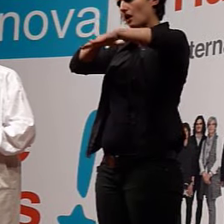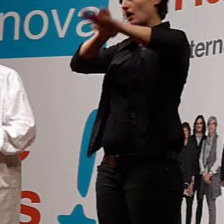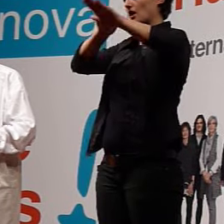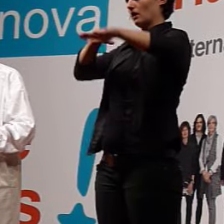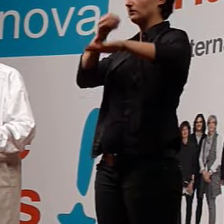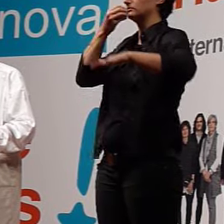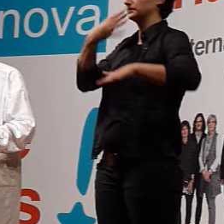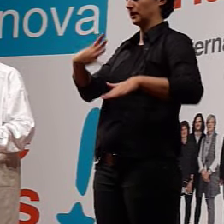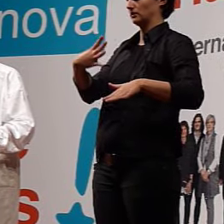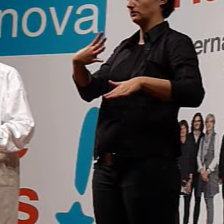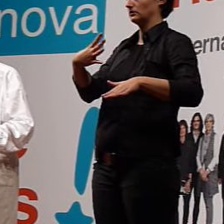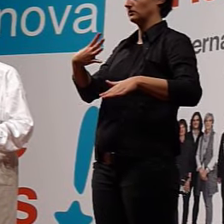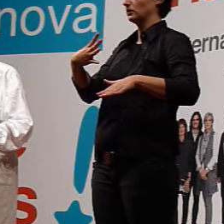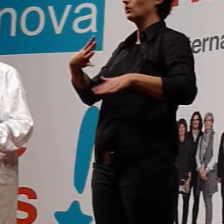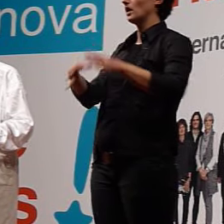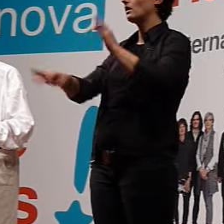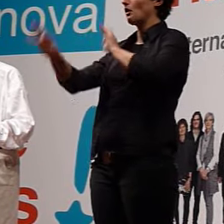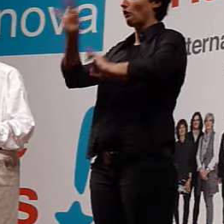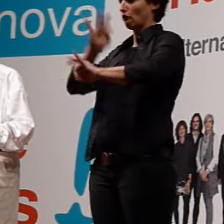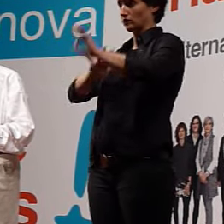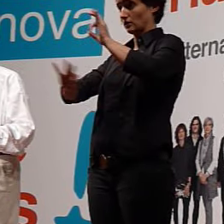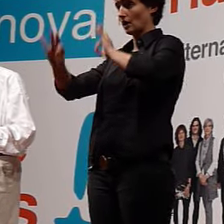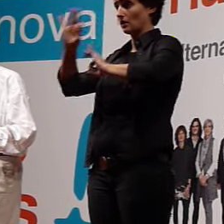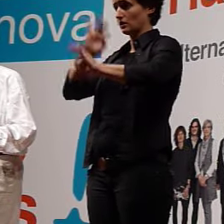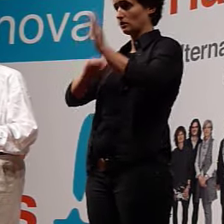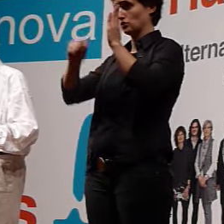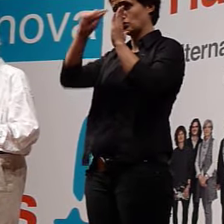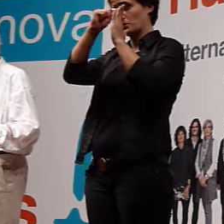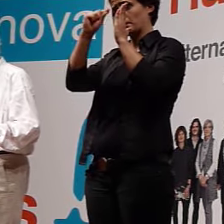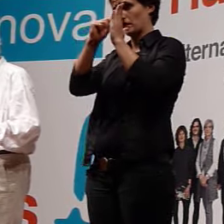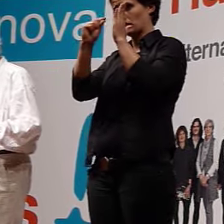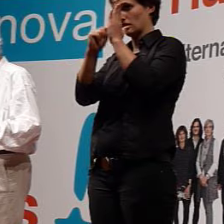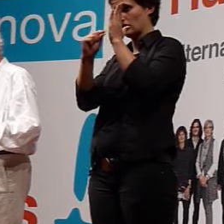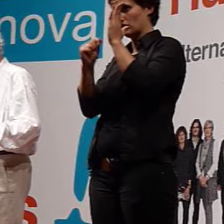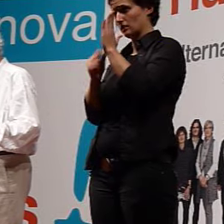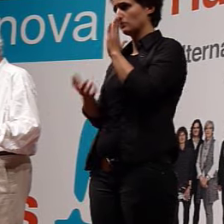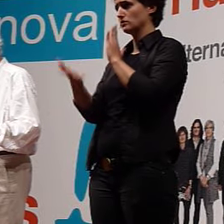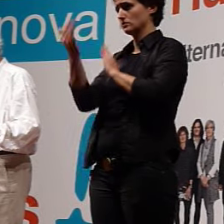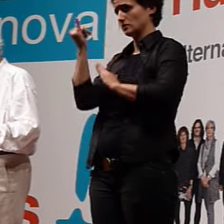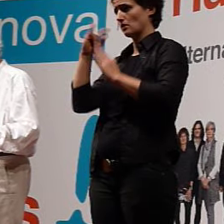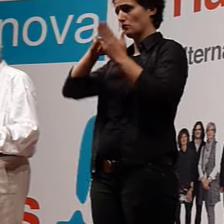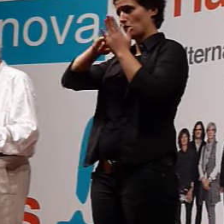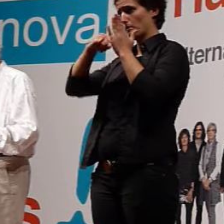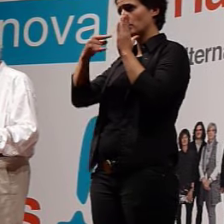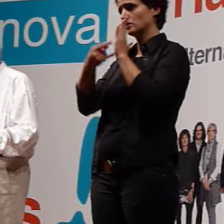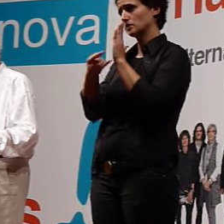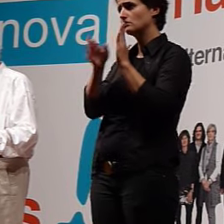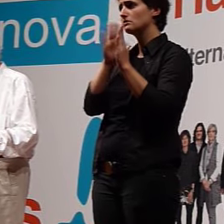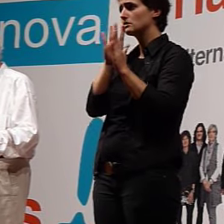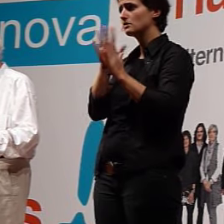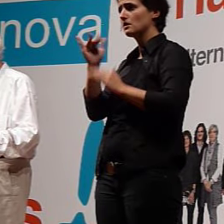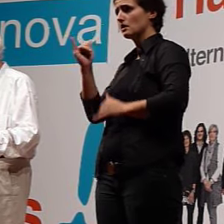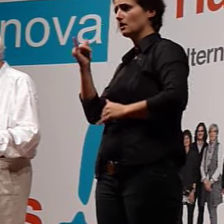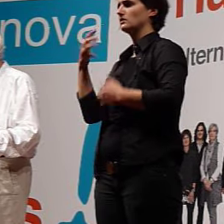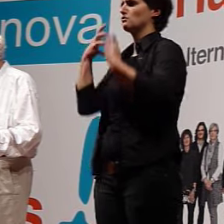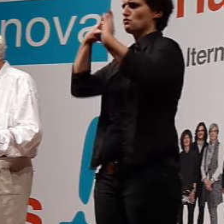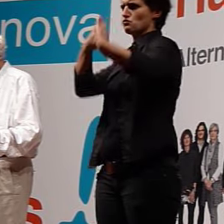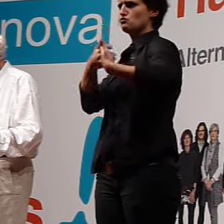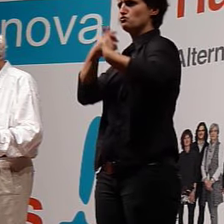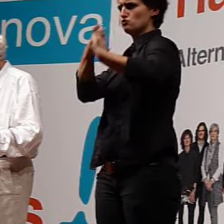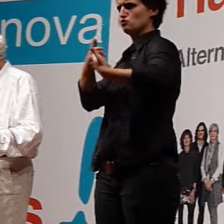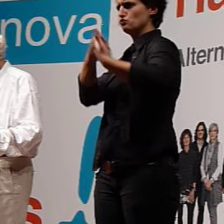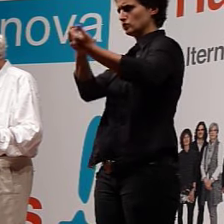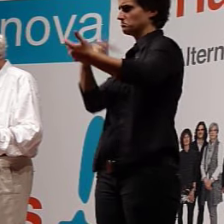organizacións con estes principios, con ese proxecto, con ese combate, estarí con vosco